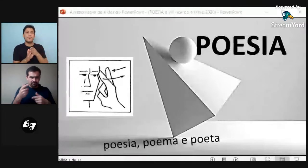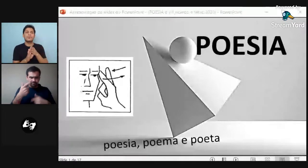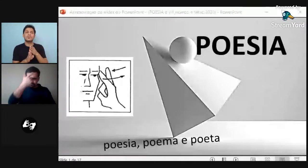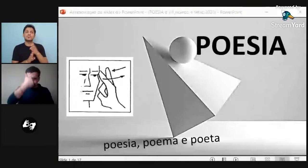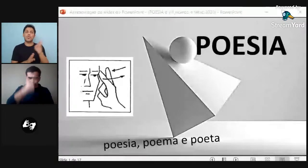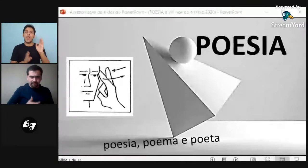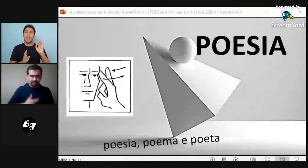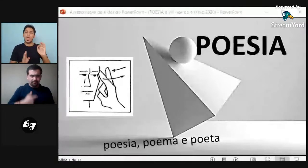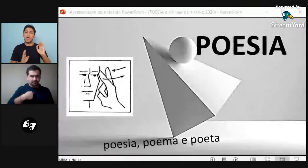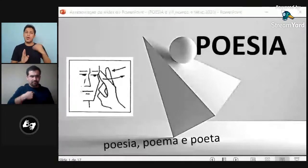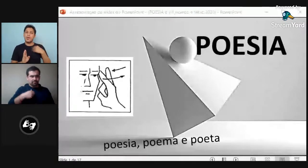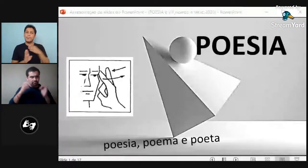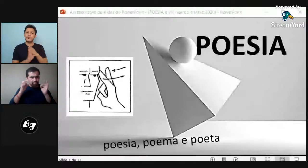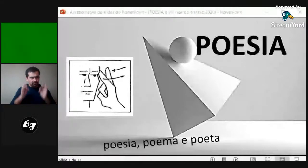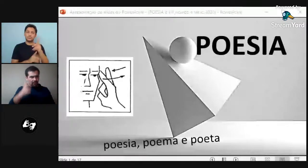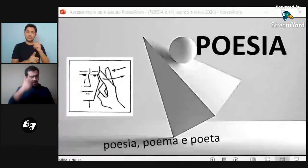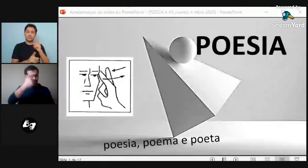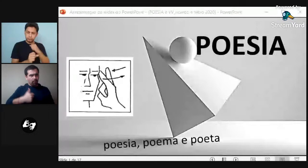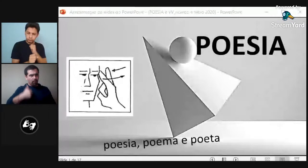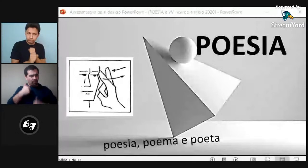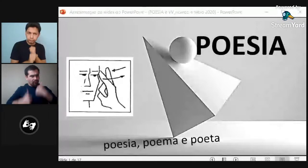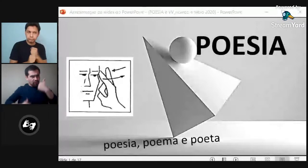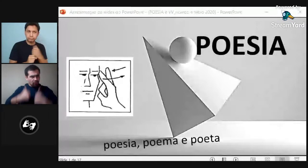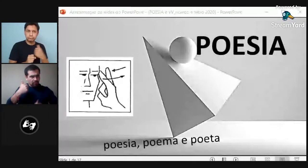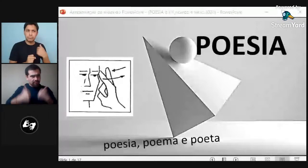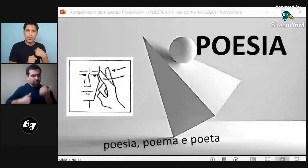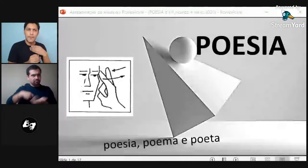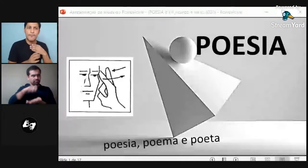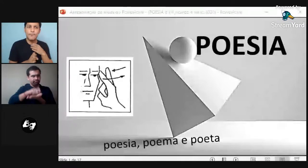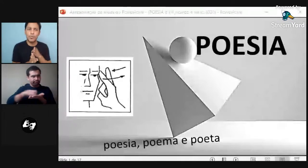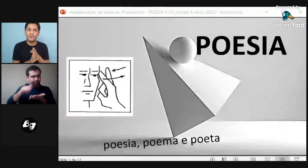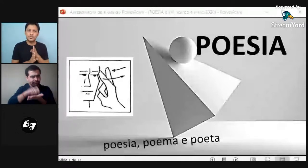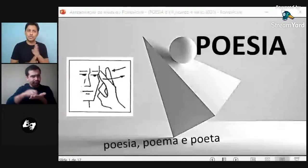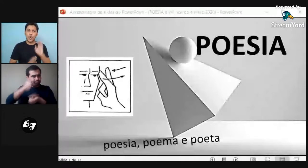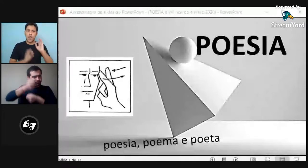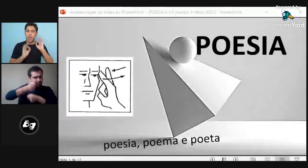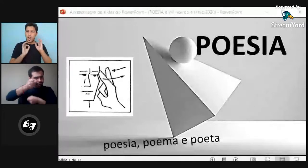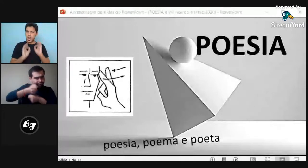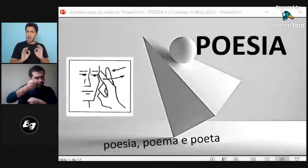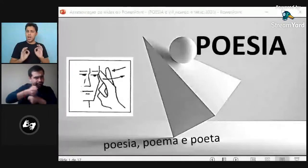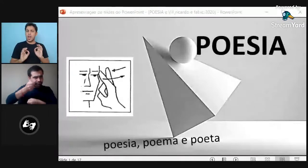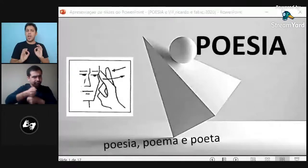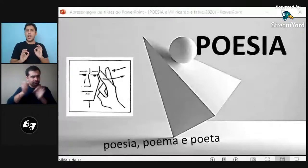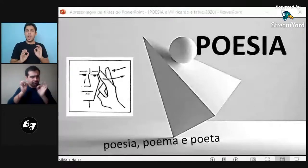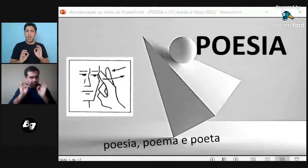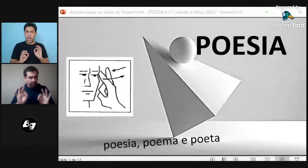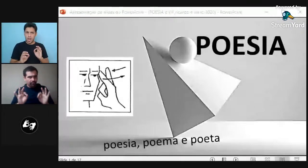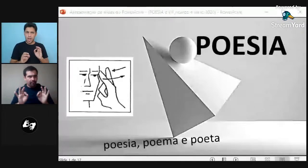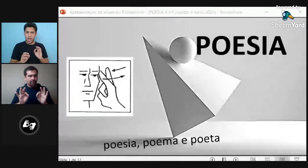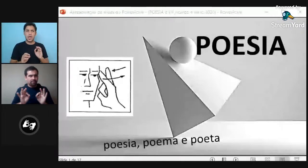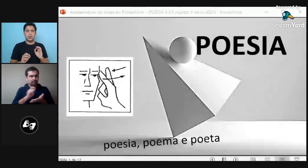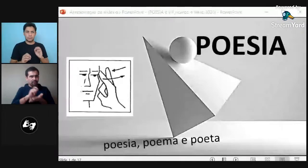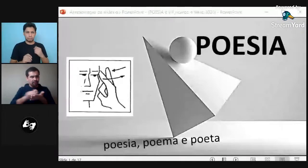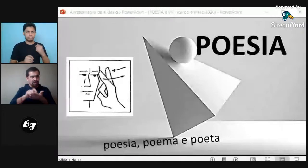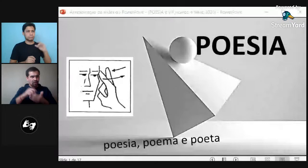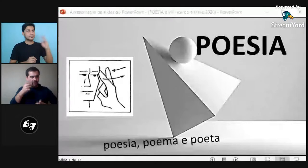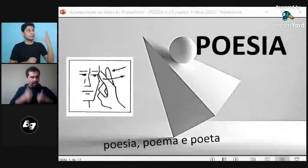es la persona el profesional que escribe estos